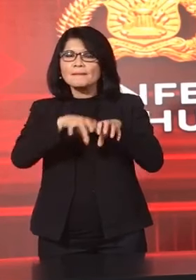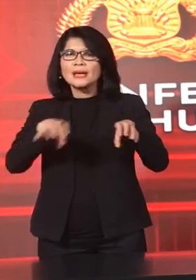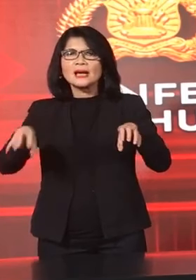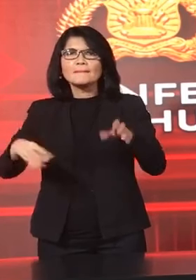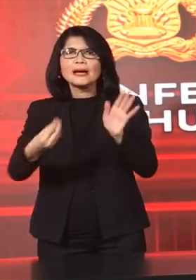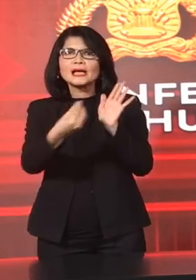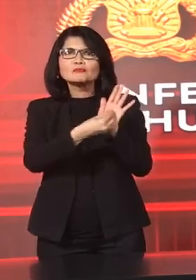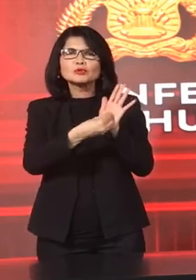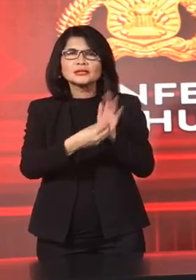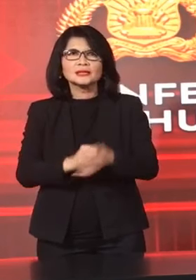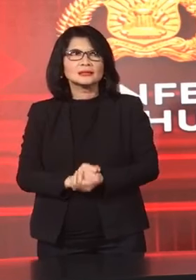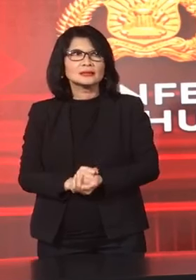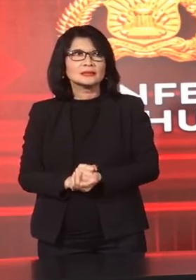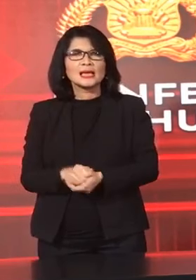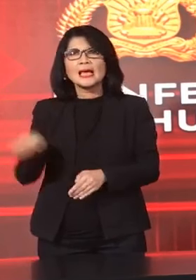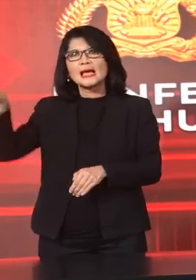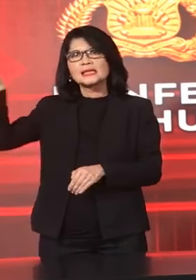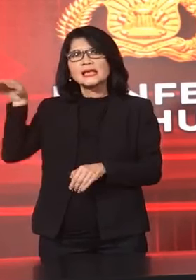Siapa yang ditangkap